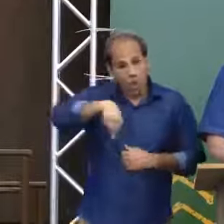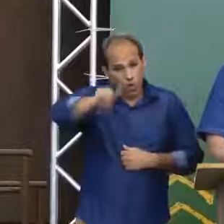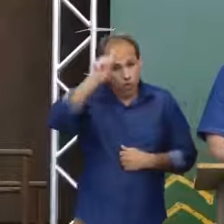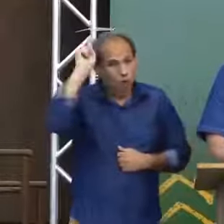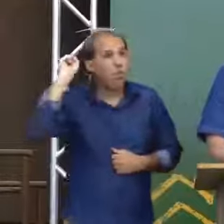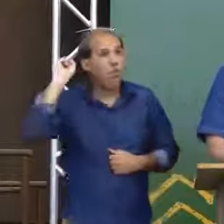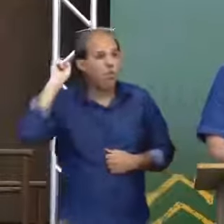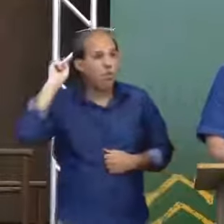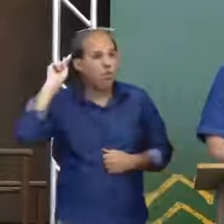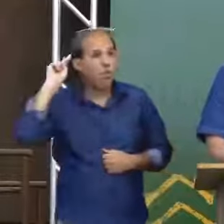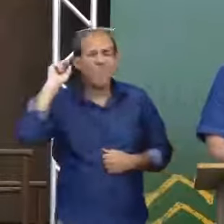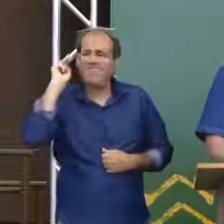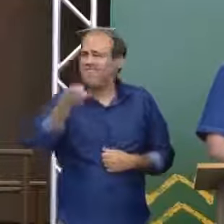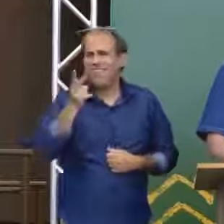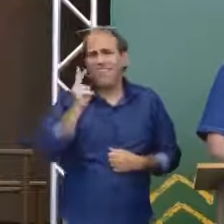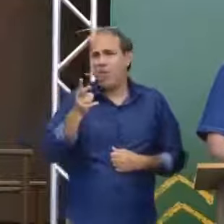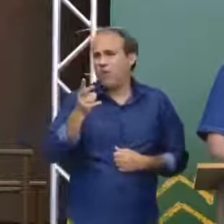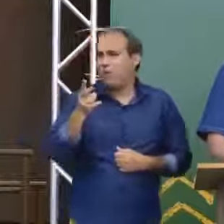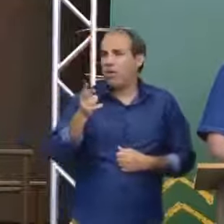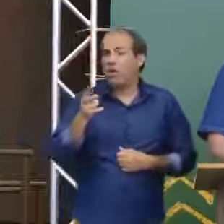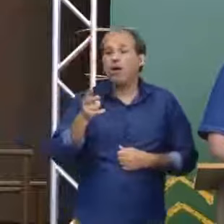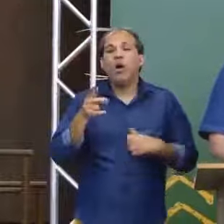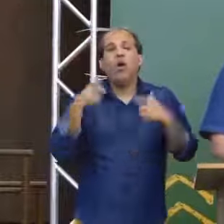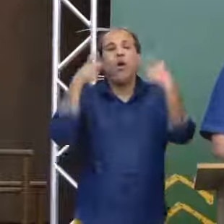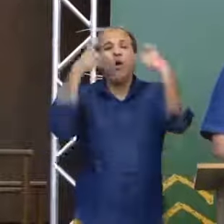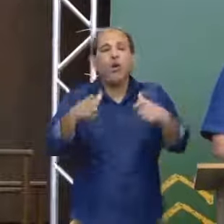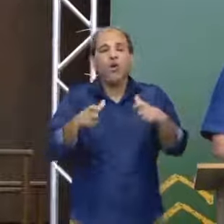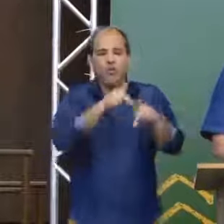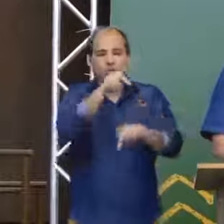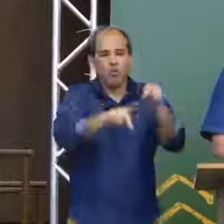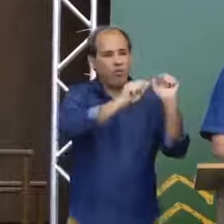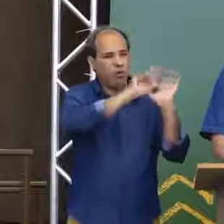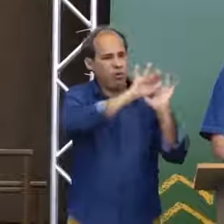Estarei, como sempre, onde o povo estiver.